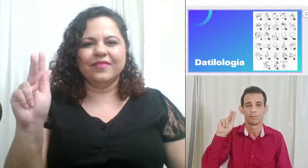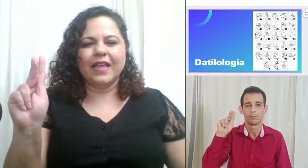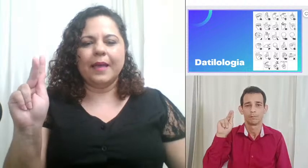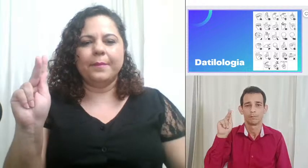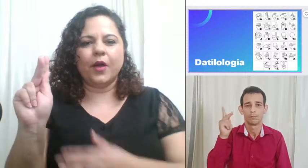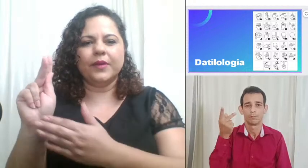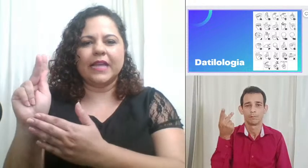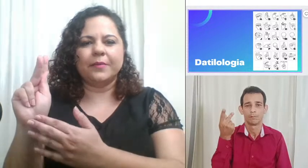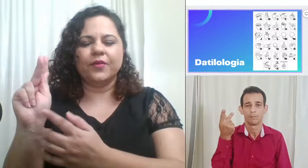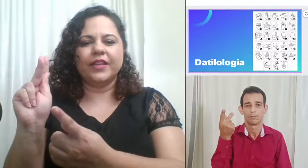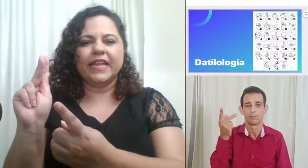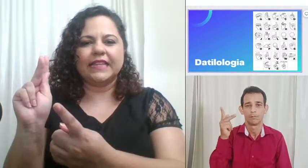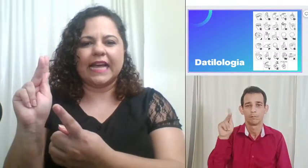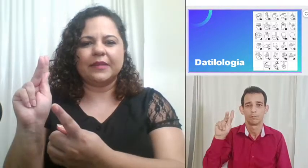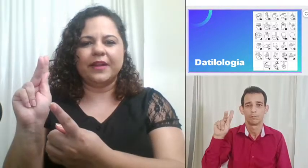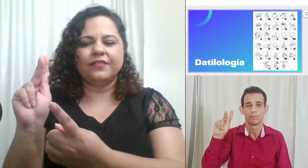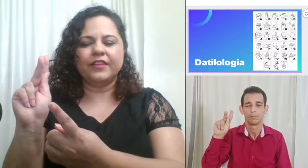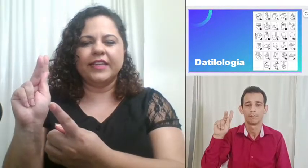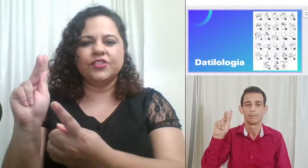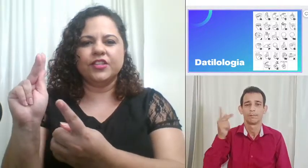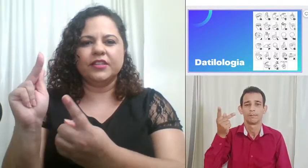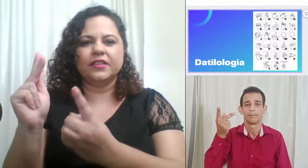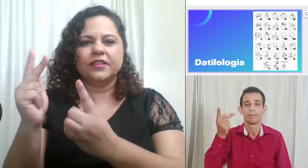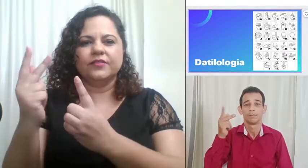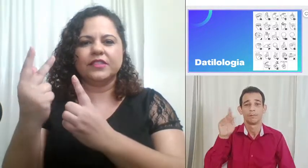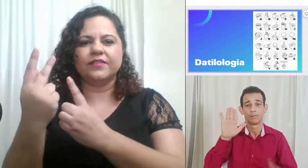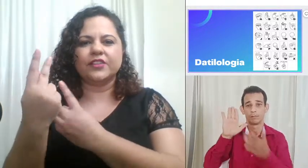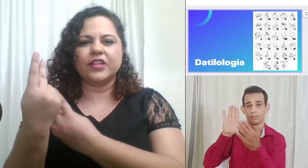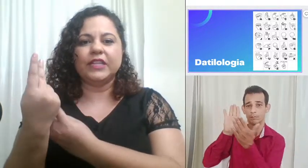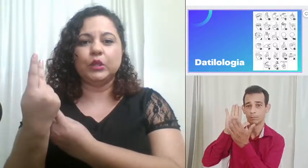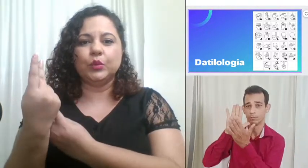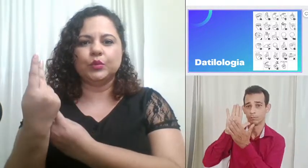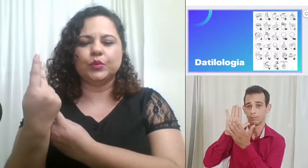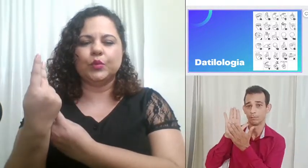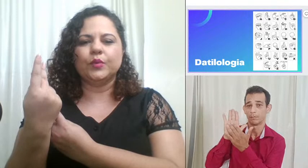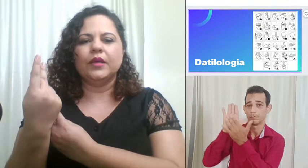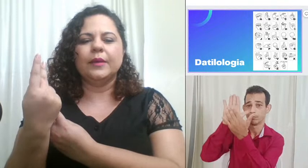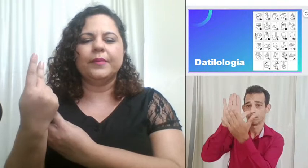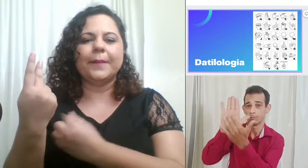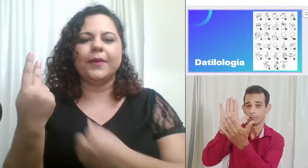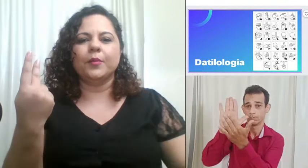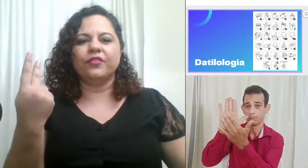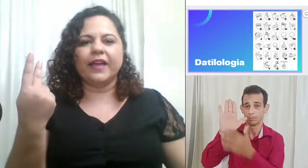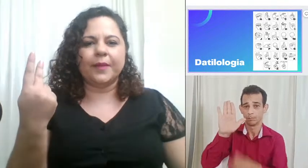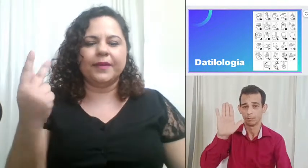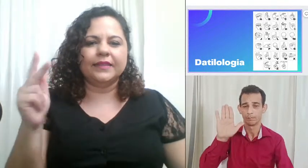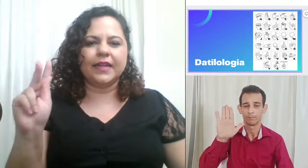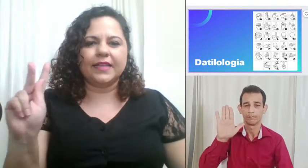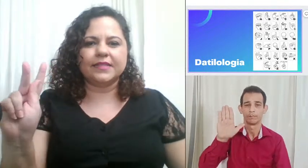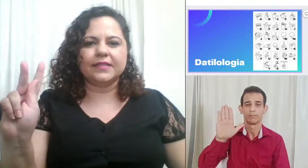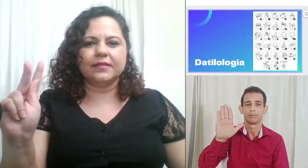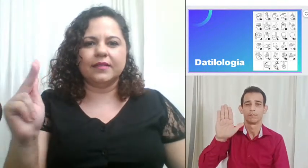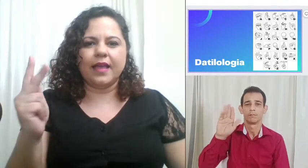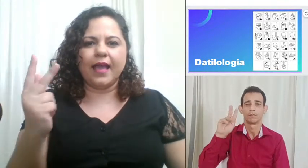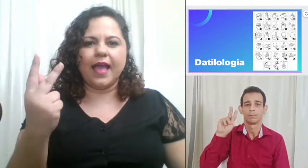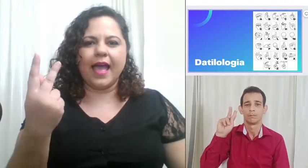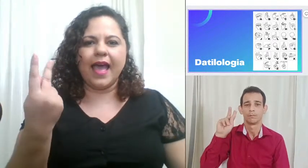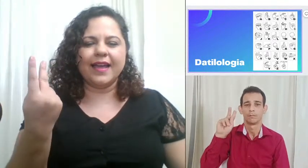palma da mão orientada para frente você vai girar tudo para a palma ficar para trás H